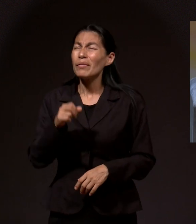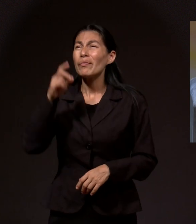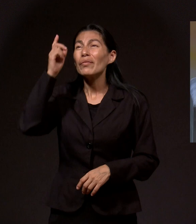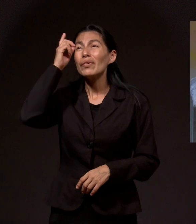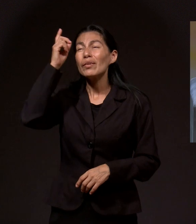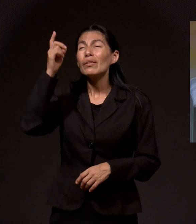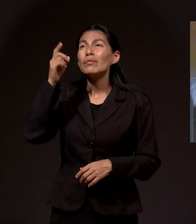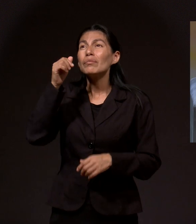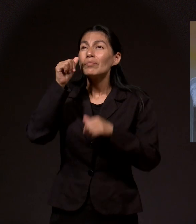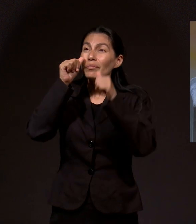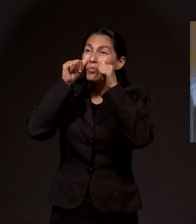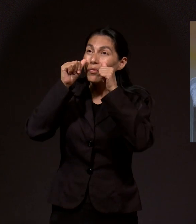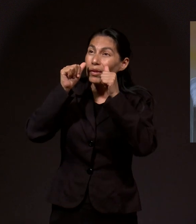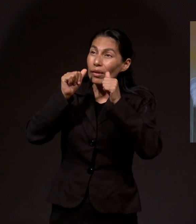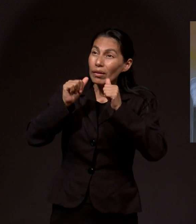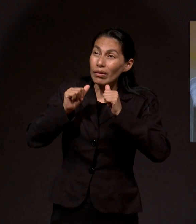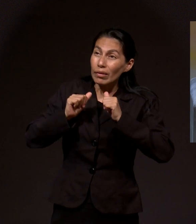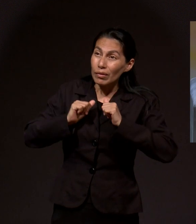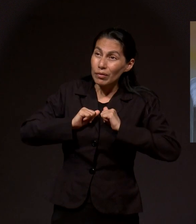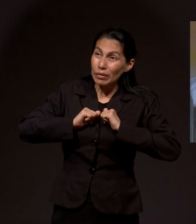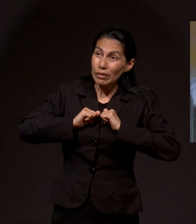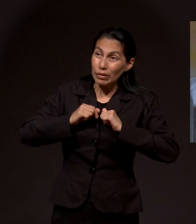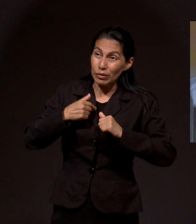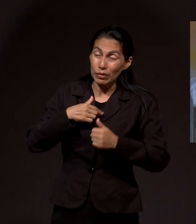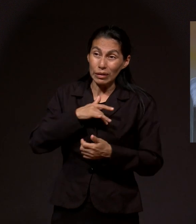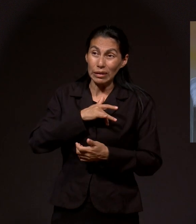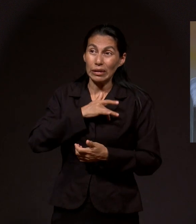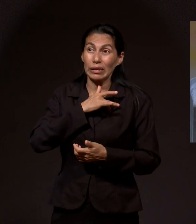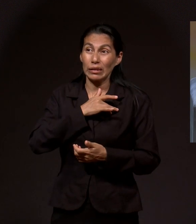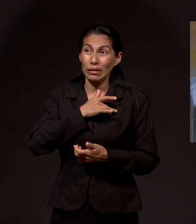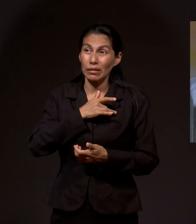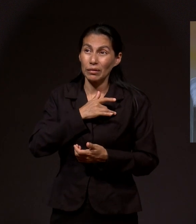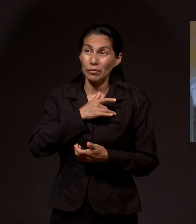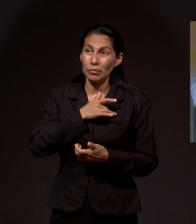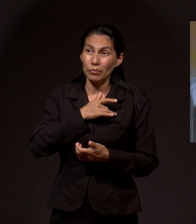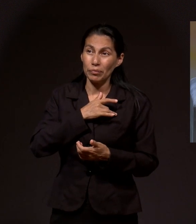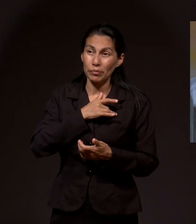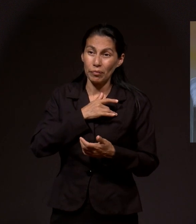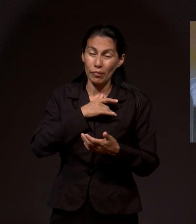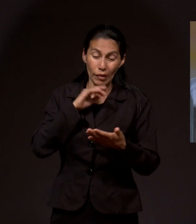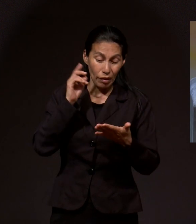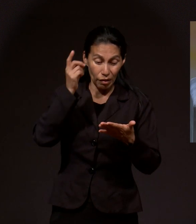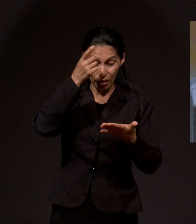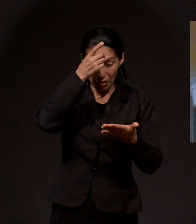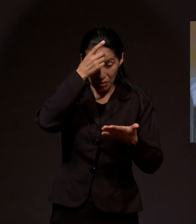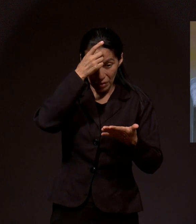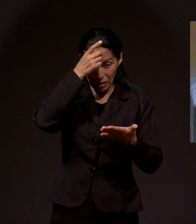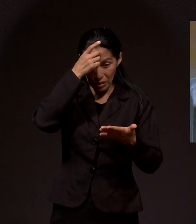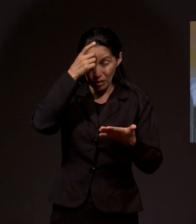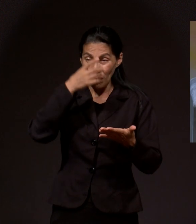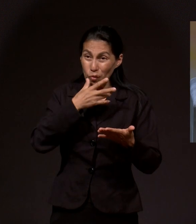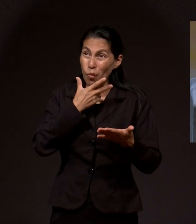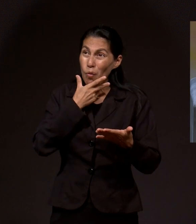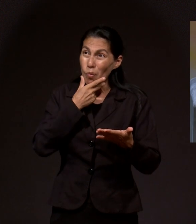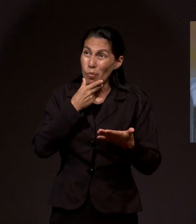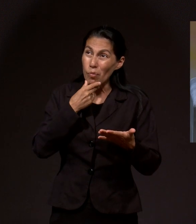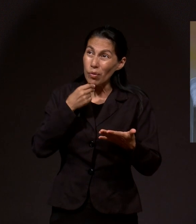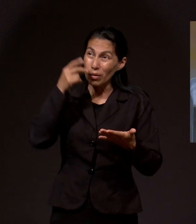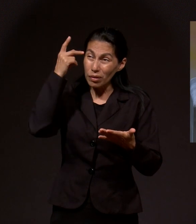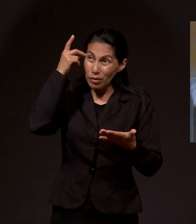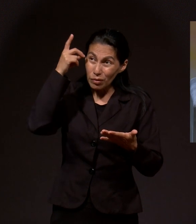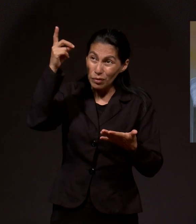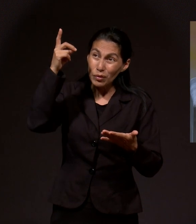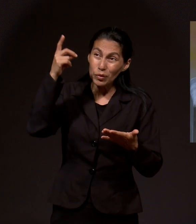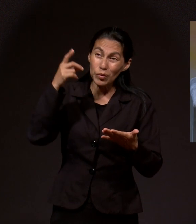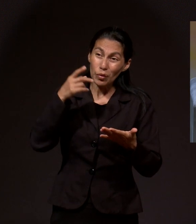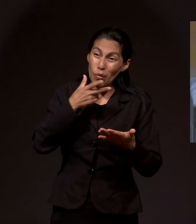¿cómo Dios me escuchó? ¿Cómo yo pude experimentar lo que ese gran hombre de Dios que está en su palabra experimentó? Y